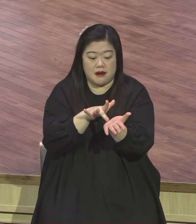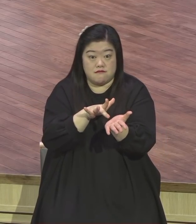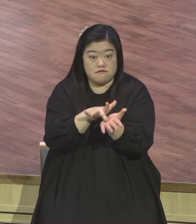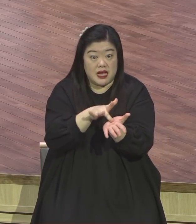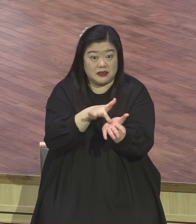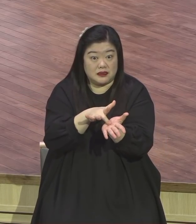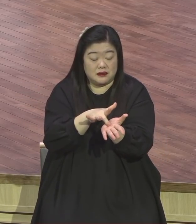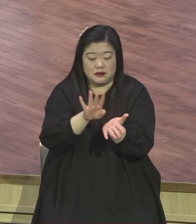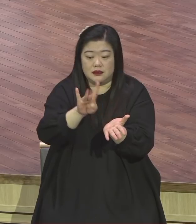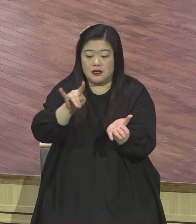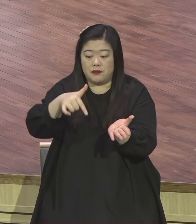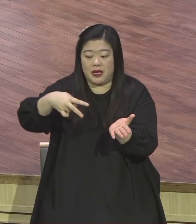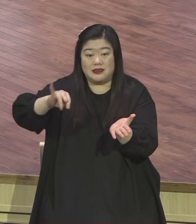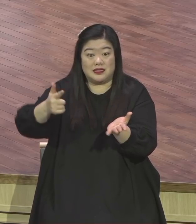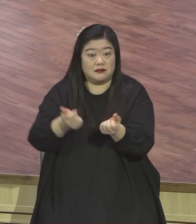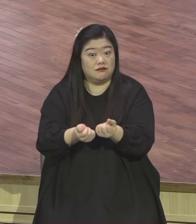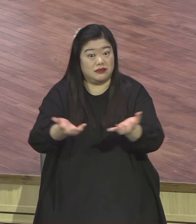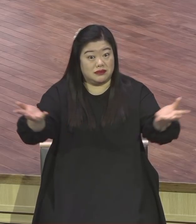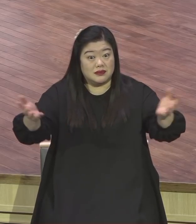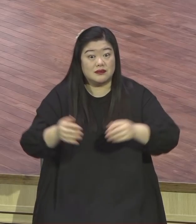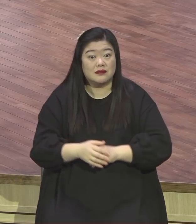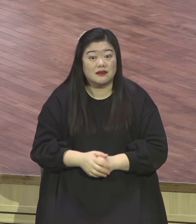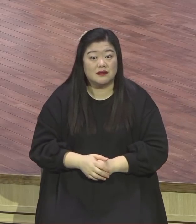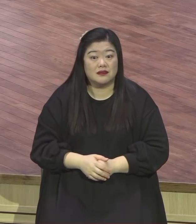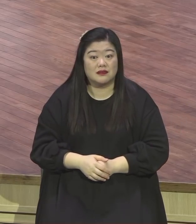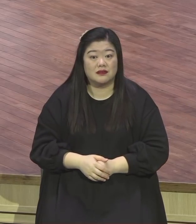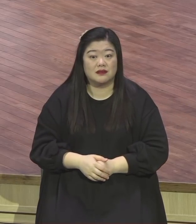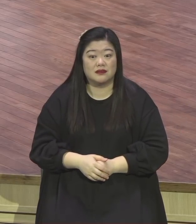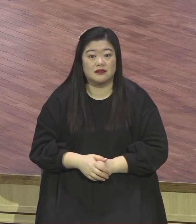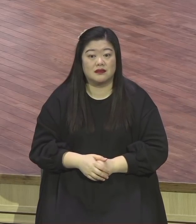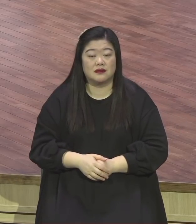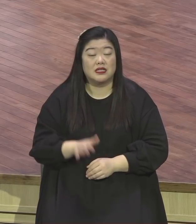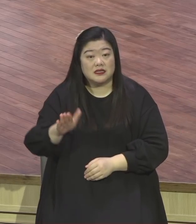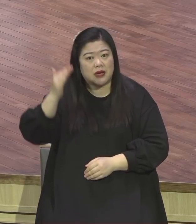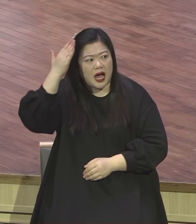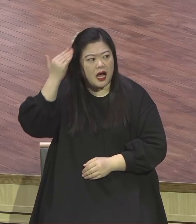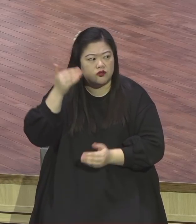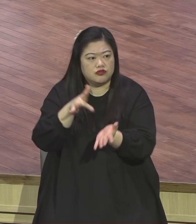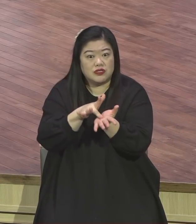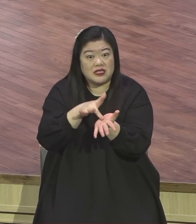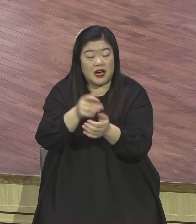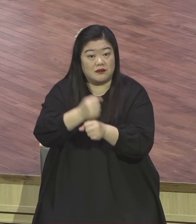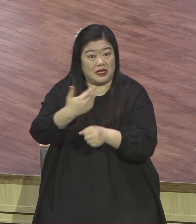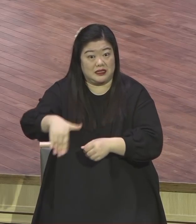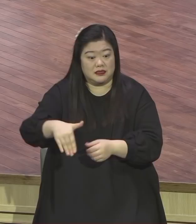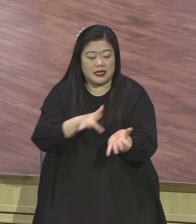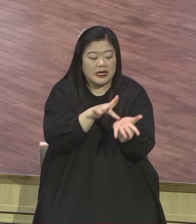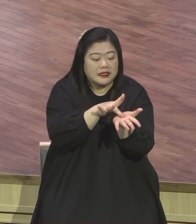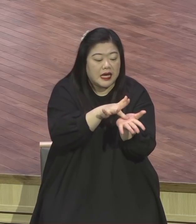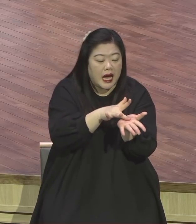데모한다는데 우리는 지금 아무것도 없잖아요 백신 지금 이게 큰 화두인데